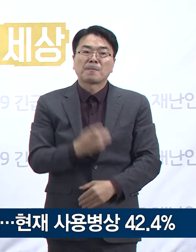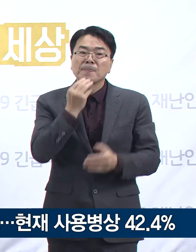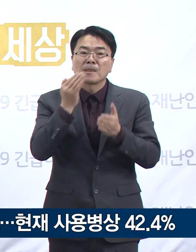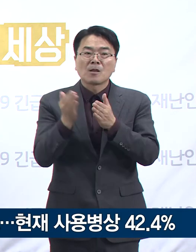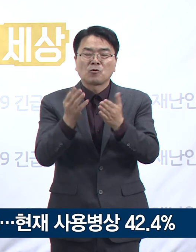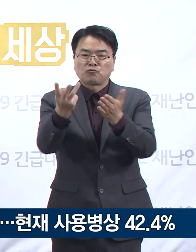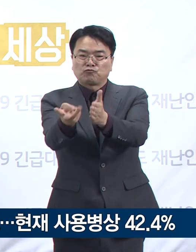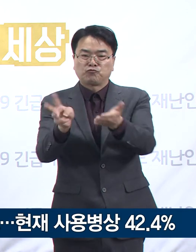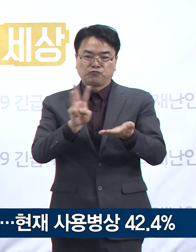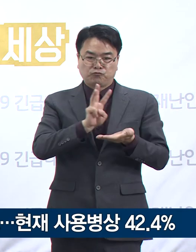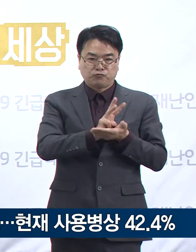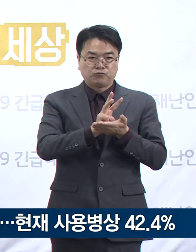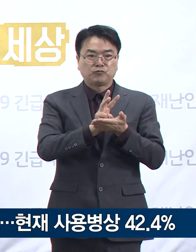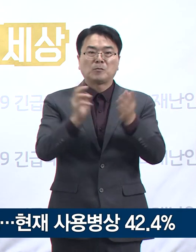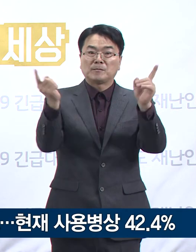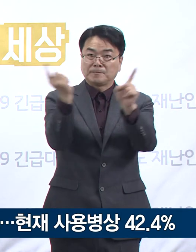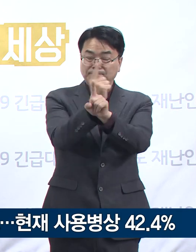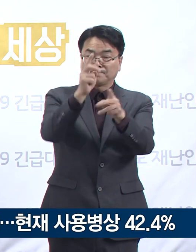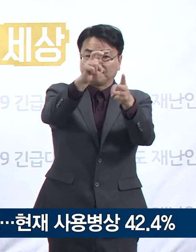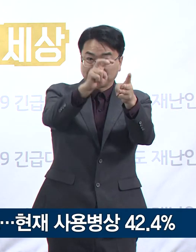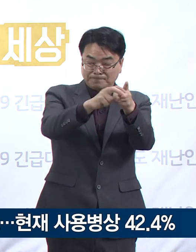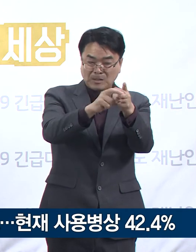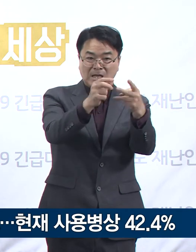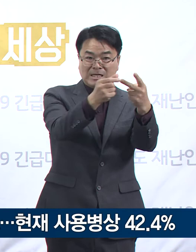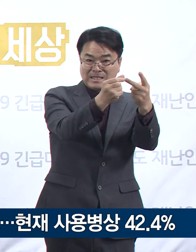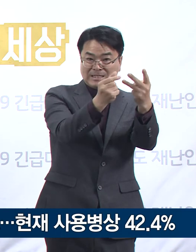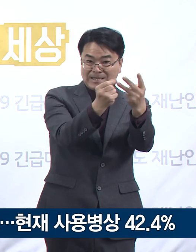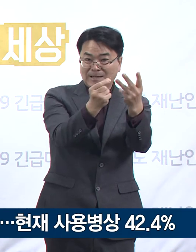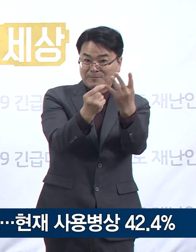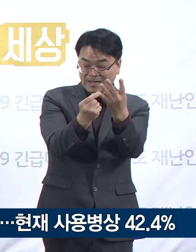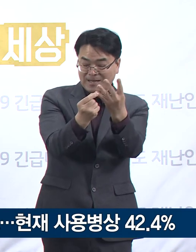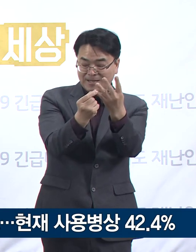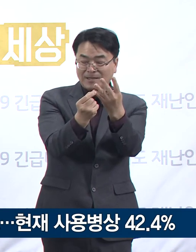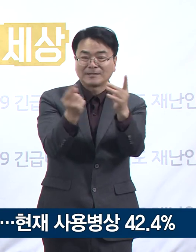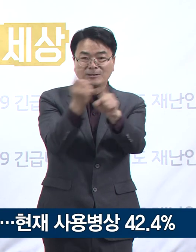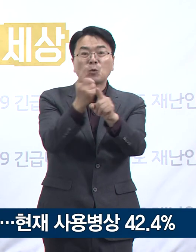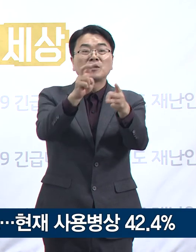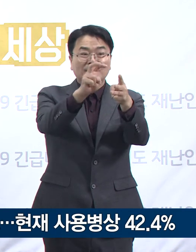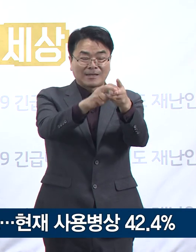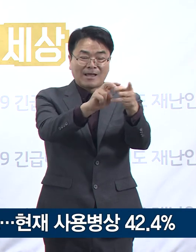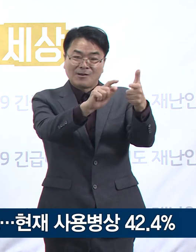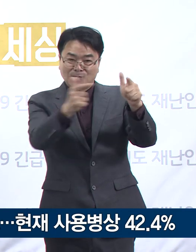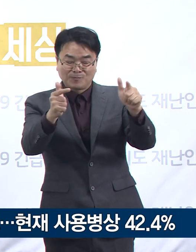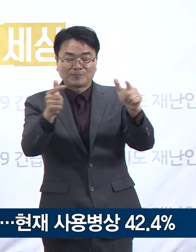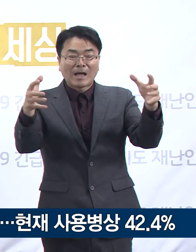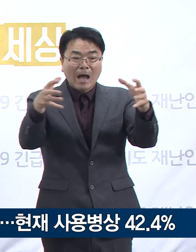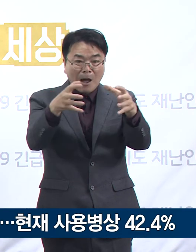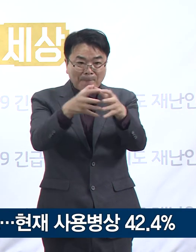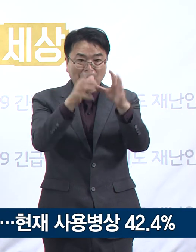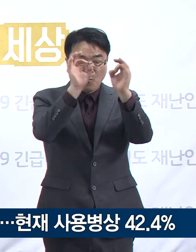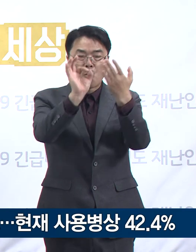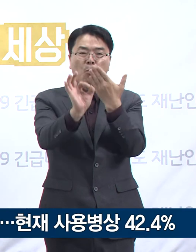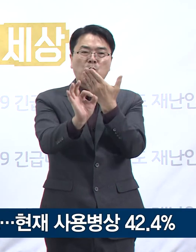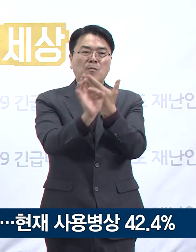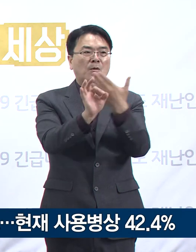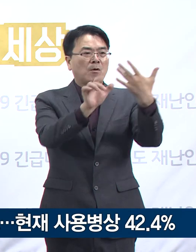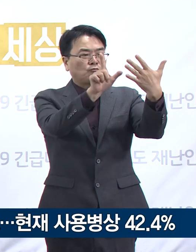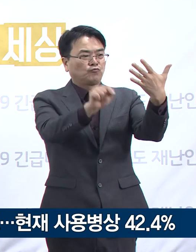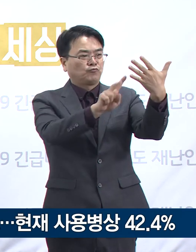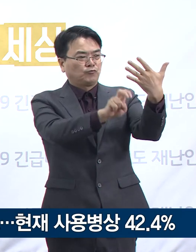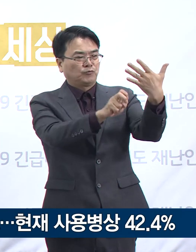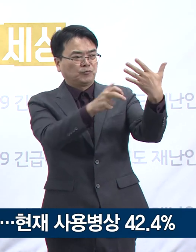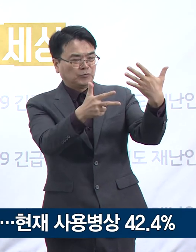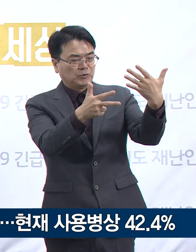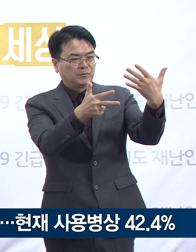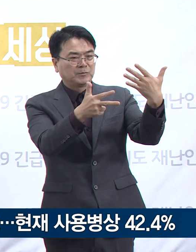수도권 이생활치료센터 제3, 제4, 제5 생활치료센터 등 총 4개 센터에는 9월 27일